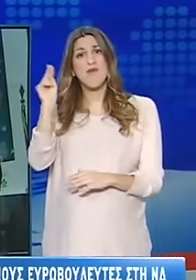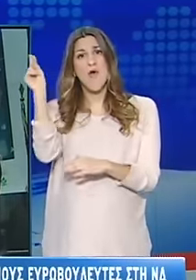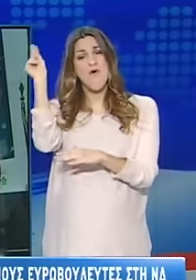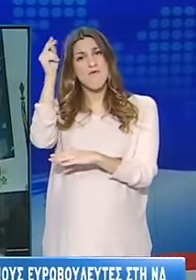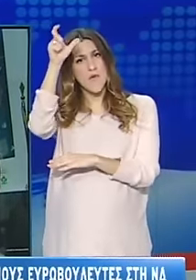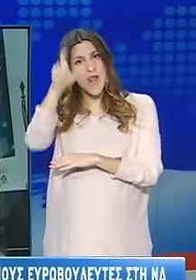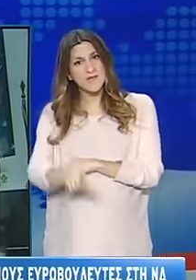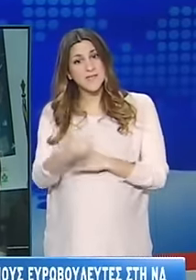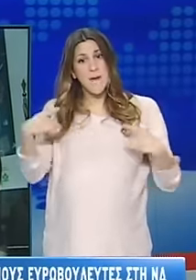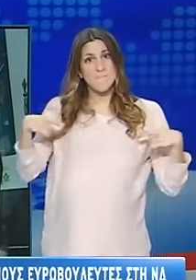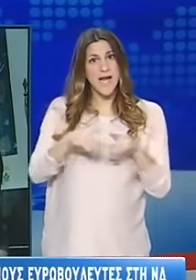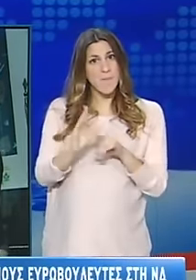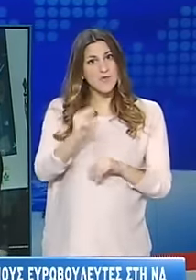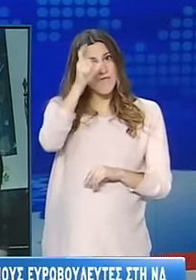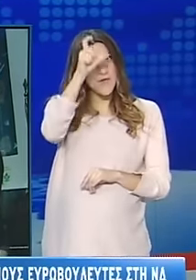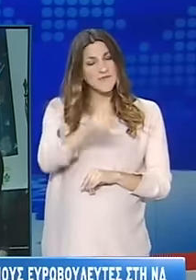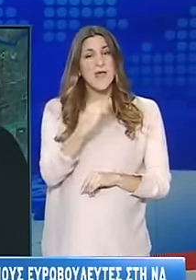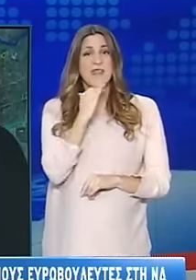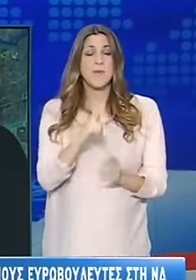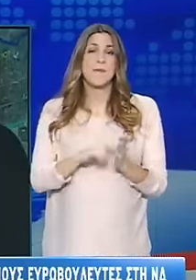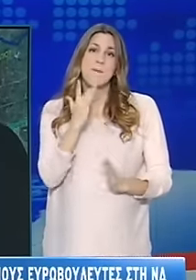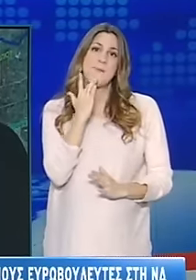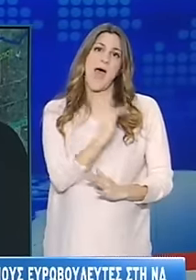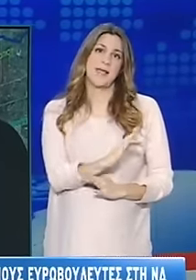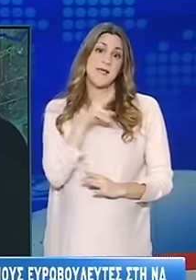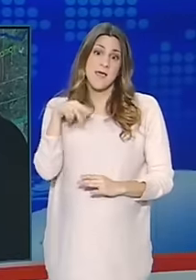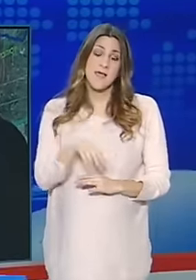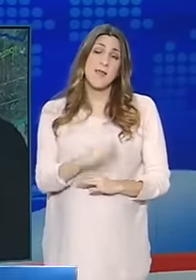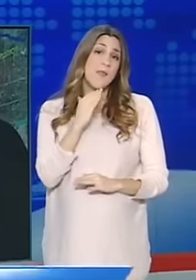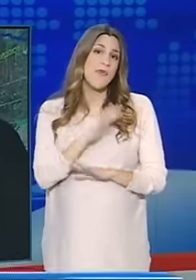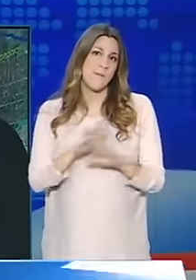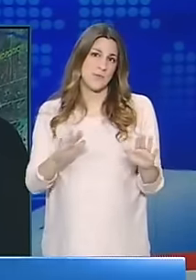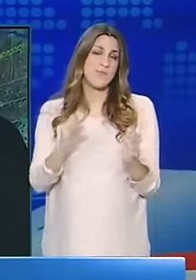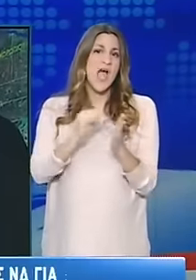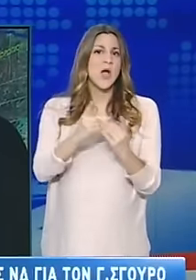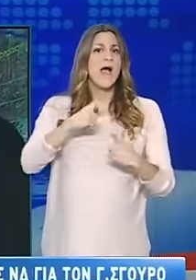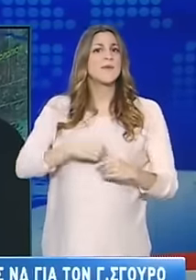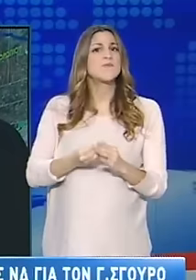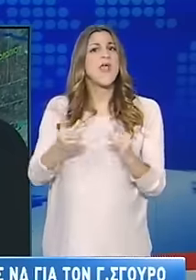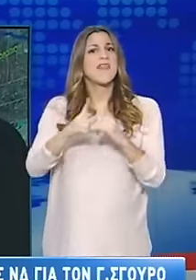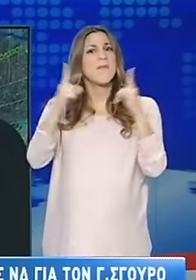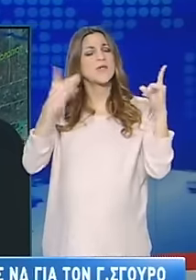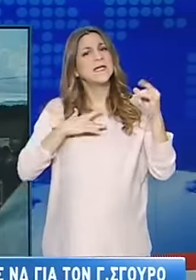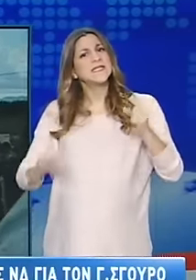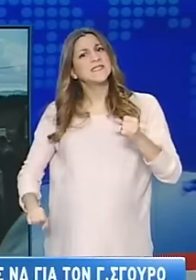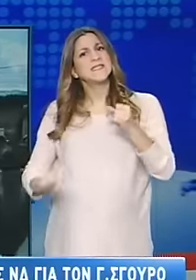Νέα Δημοκρατία. Υπέρ της στήριξης του Γιάννης Γουρού για την περιφέρεια Αττικής στάσσονται στο μεταξύ όλο ένα και περισσότερα στελέχη της Νέας